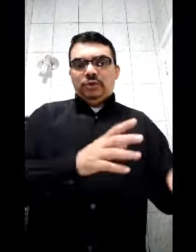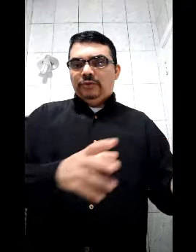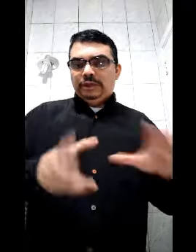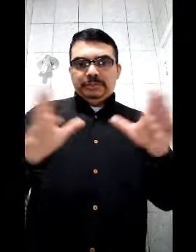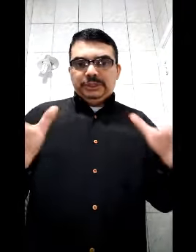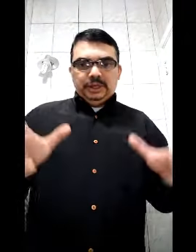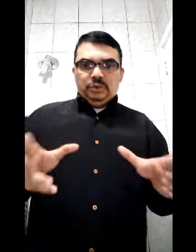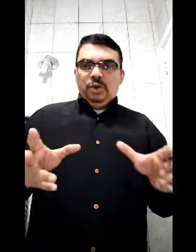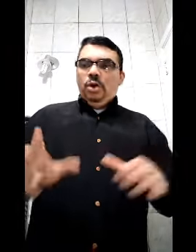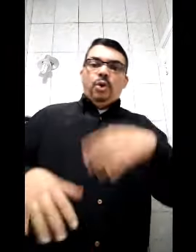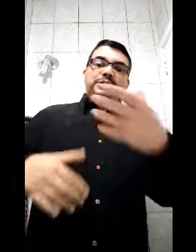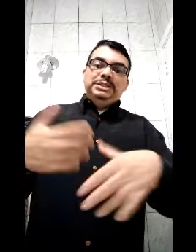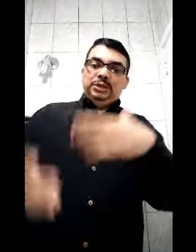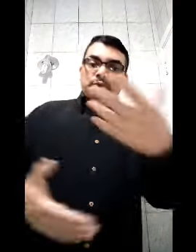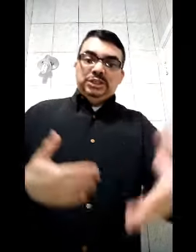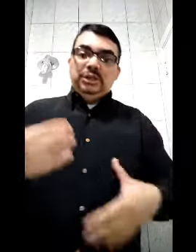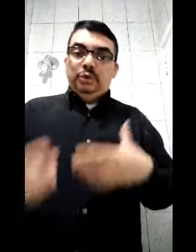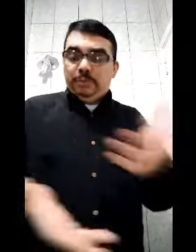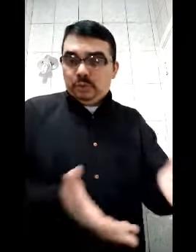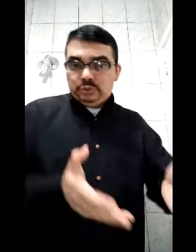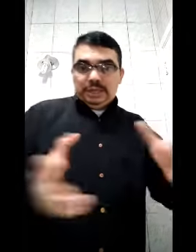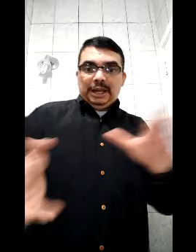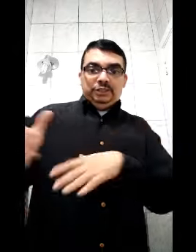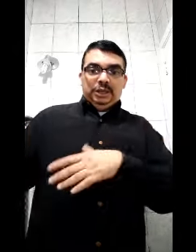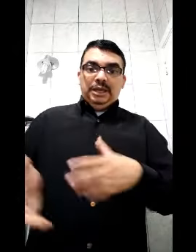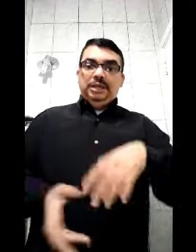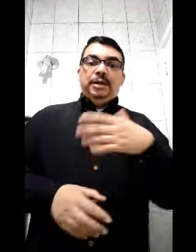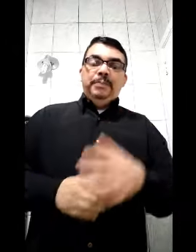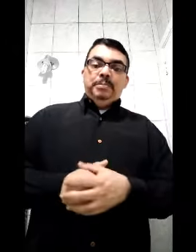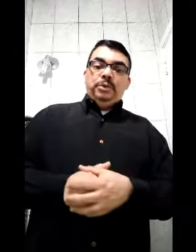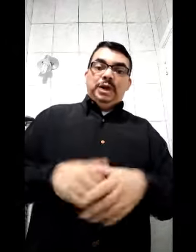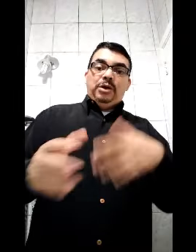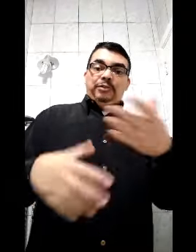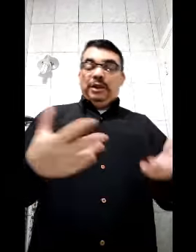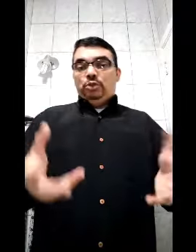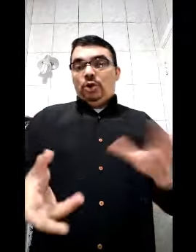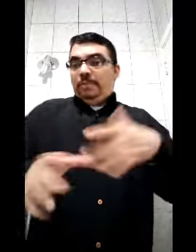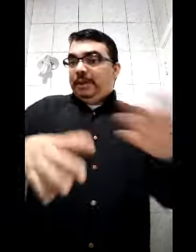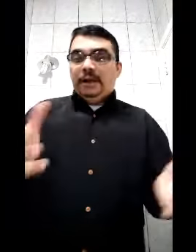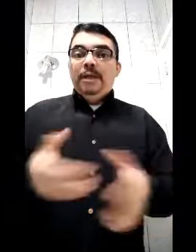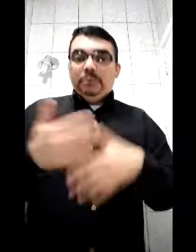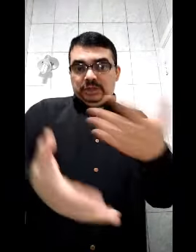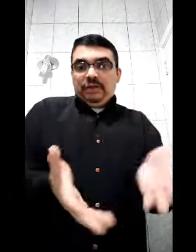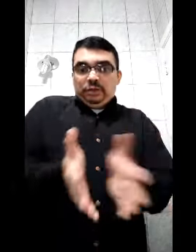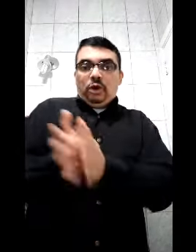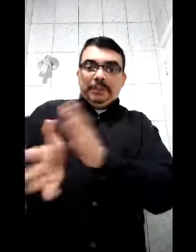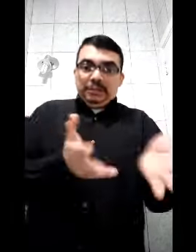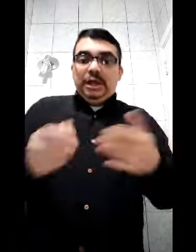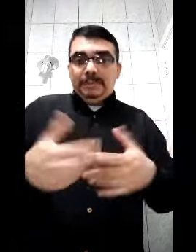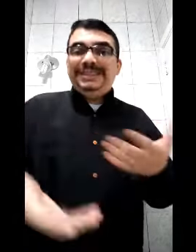com 90%. Ou se deduzia no imposto dela de renda, porque era filantrópica. Por ser filantrópica, de repente,